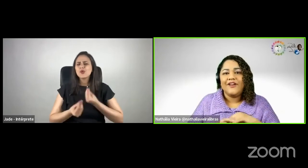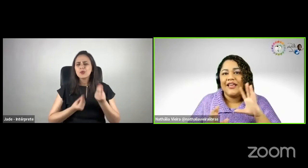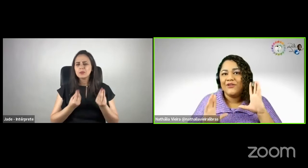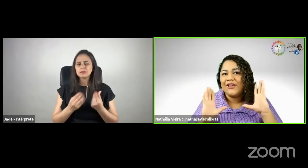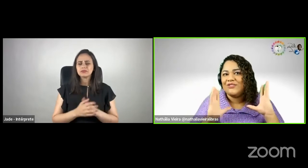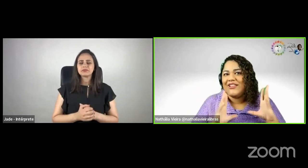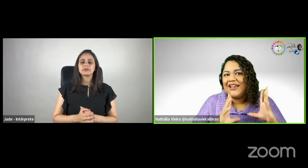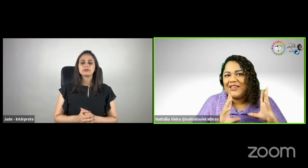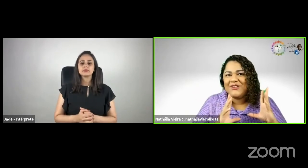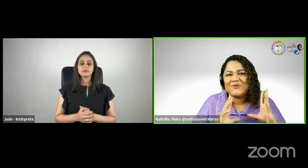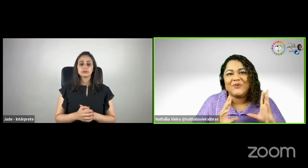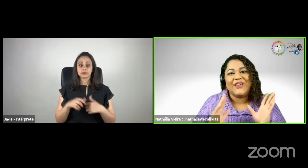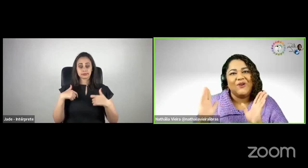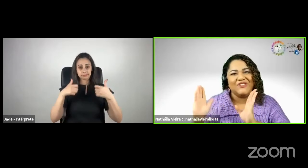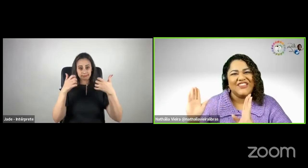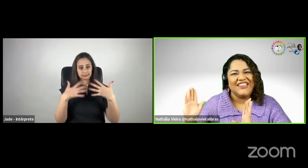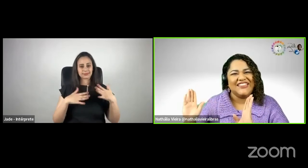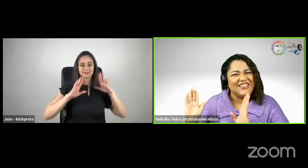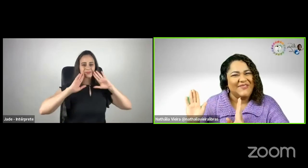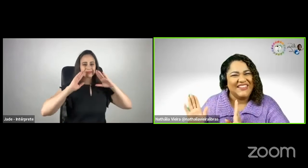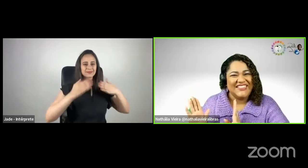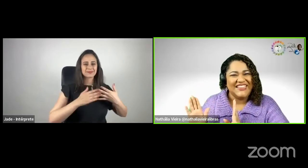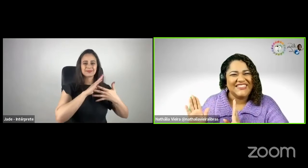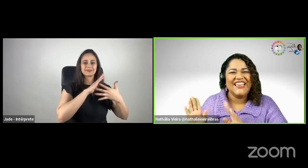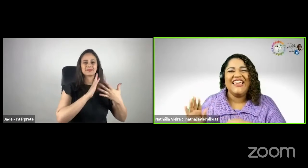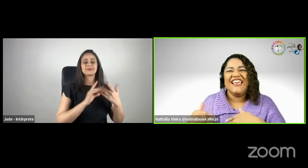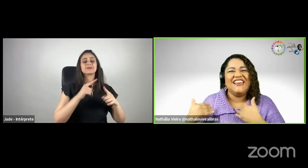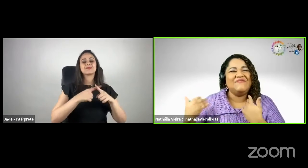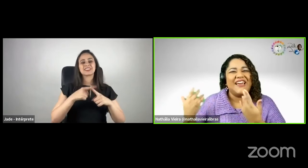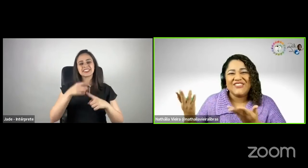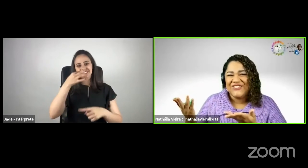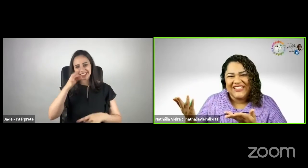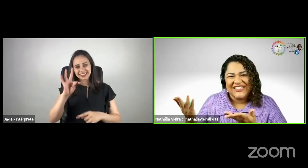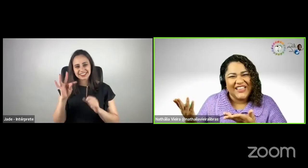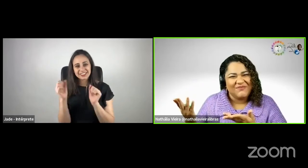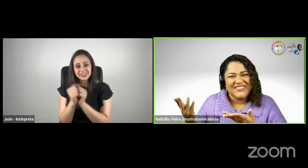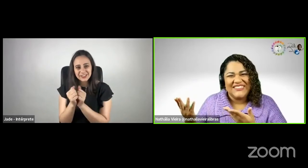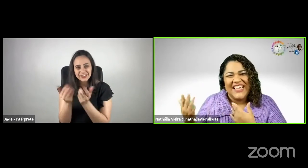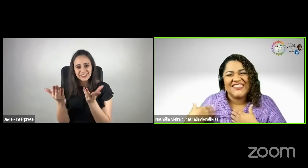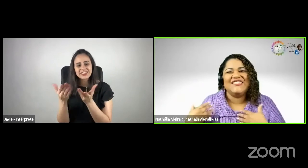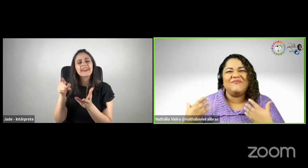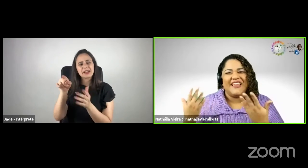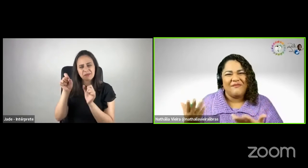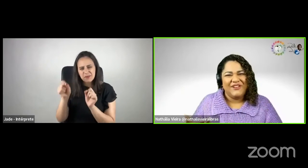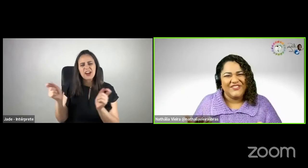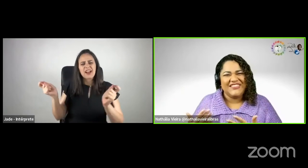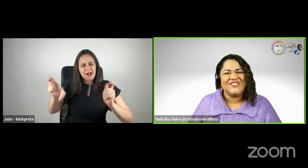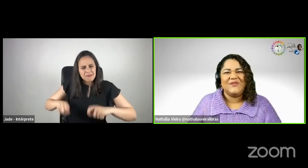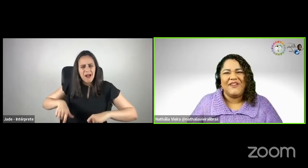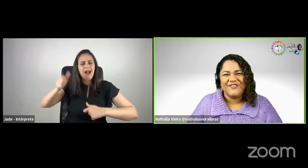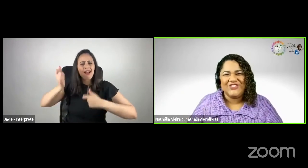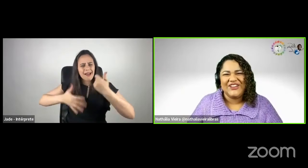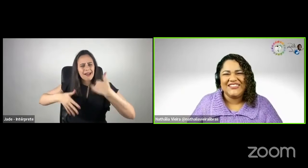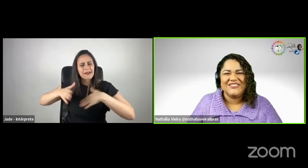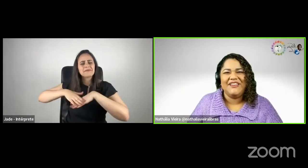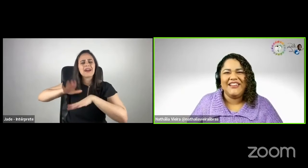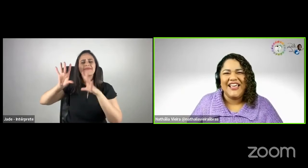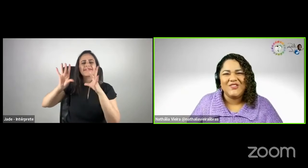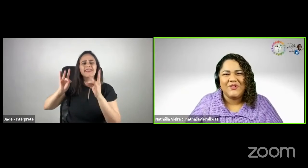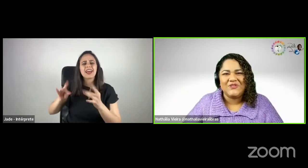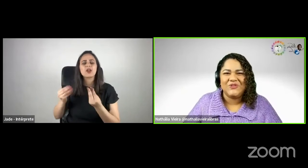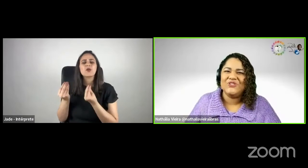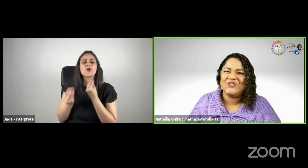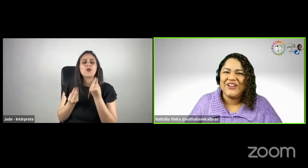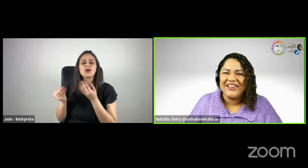Vou falar no caso da Libras, porque como o Thierry está aqui presente, ele mais do que tem capacidade de explicar para vocês como é que funciona a